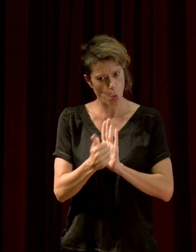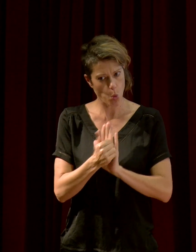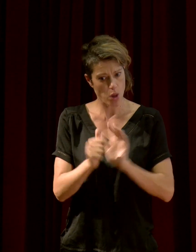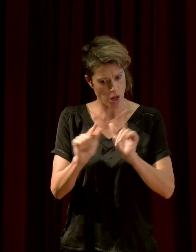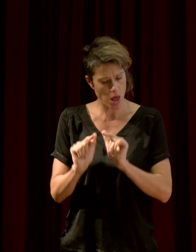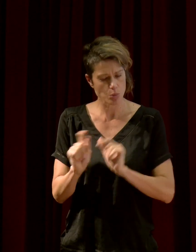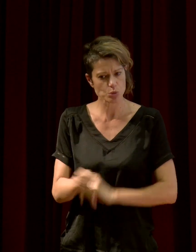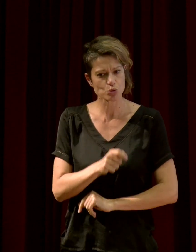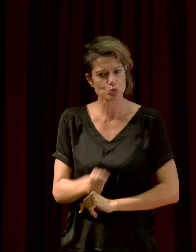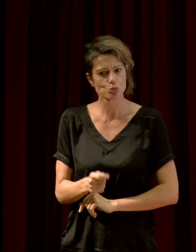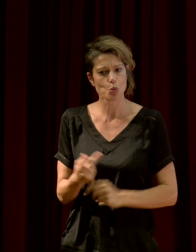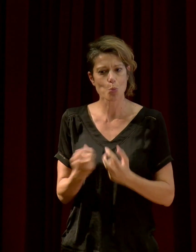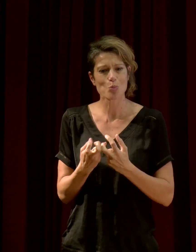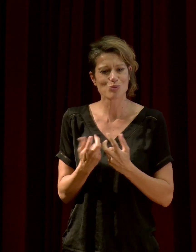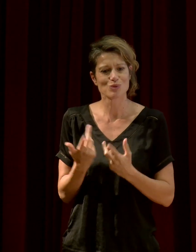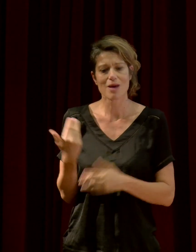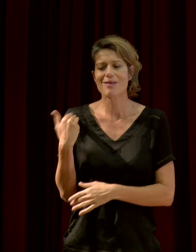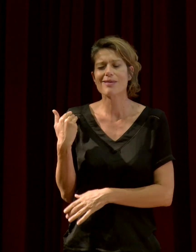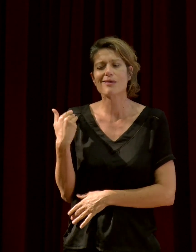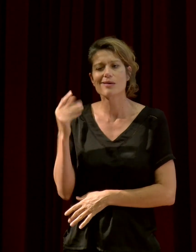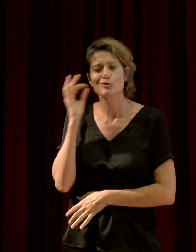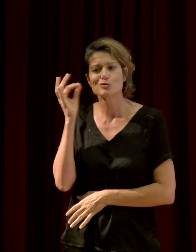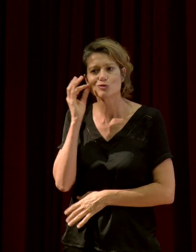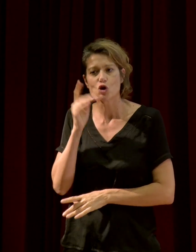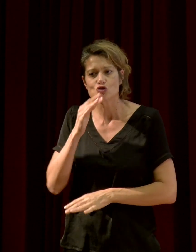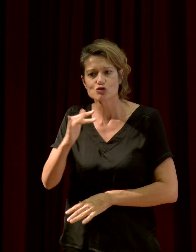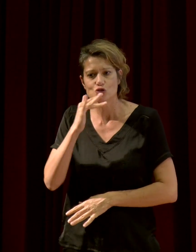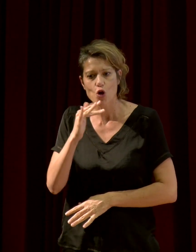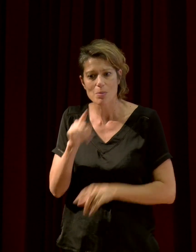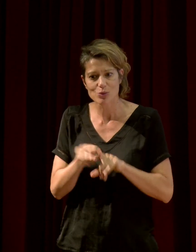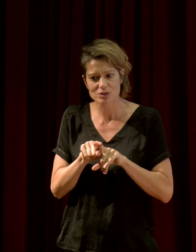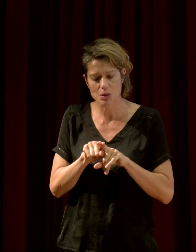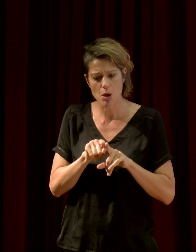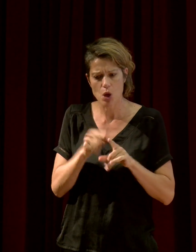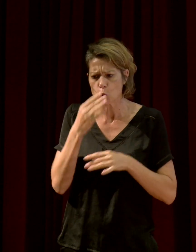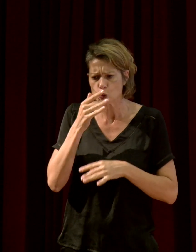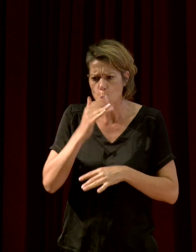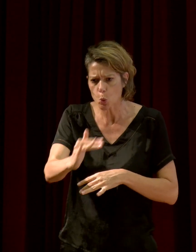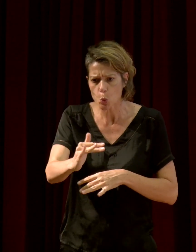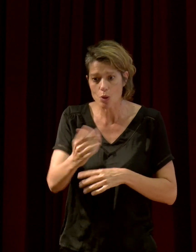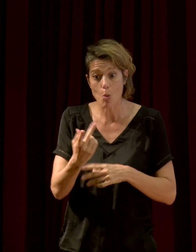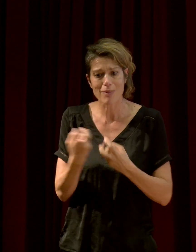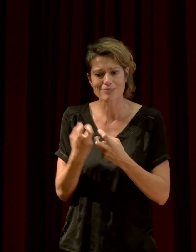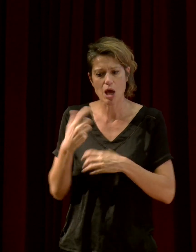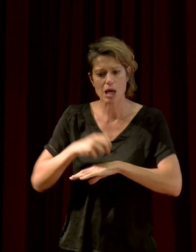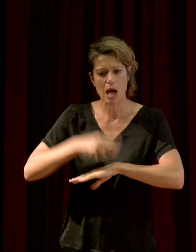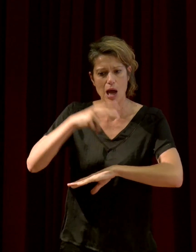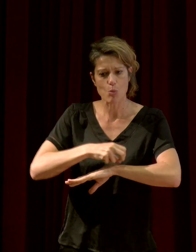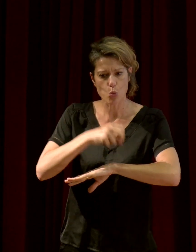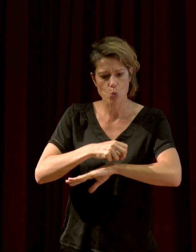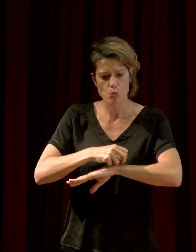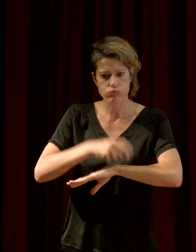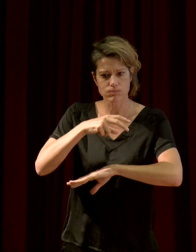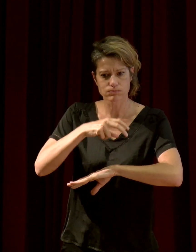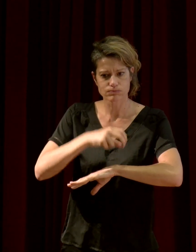D'abord, dans les chants, les chants que j'ai pu vous faire écouter, y a finalement des silences. Quand on a entendu le crapaud à coucheur, y des silences entre